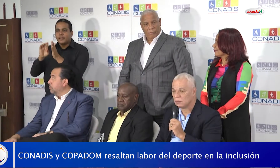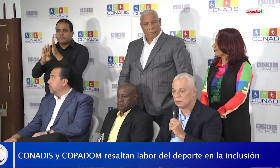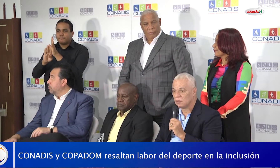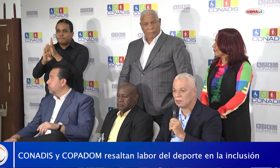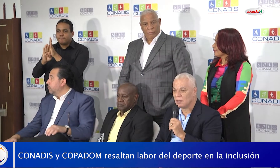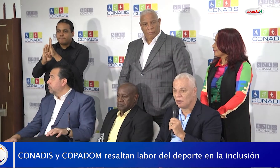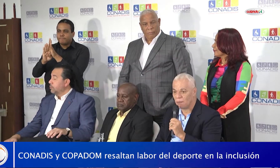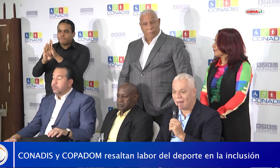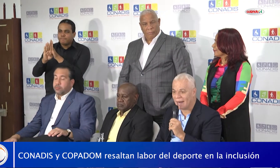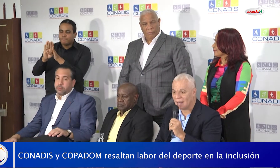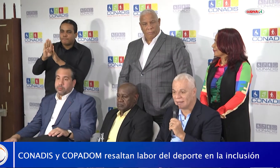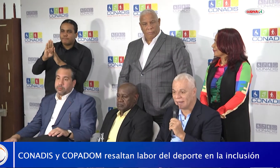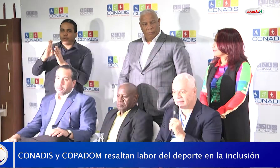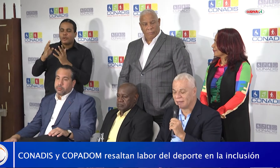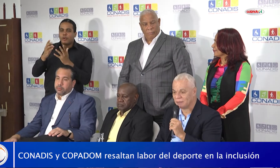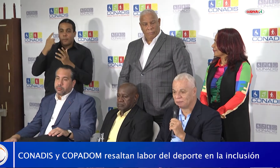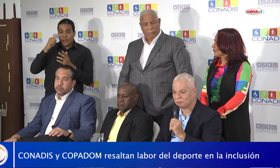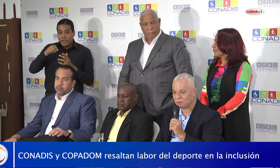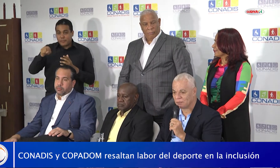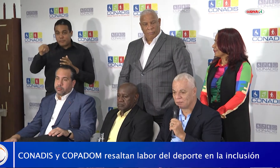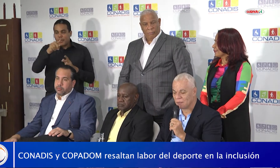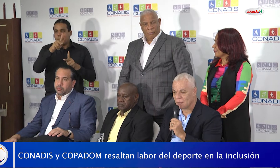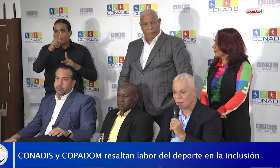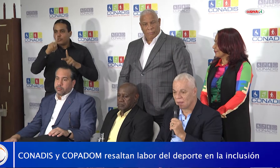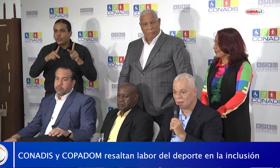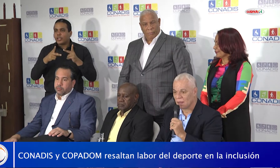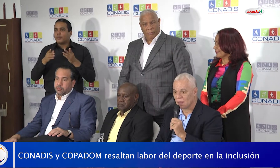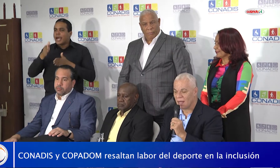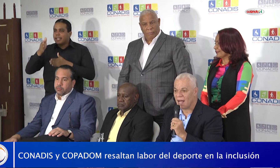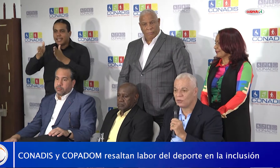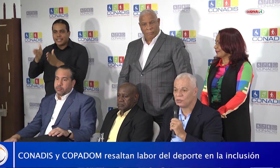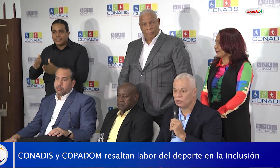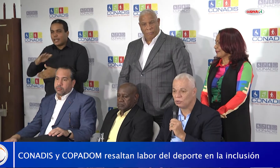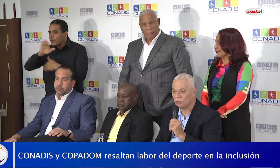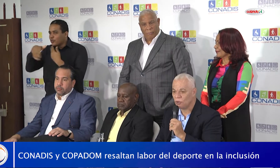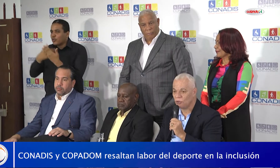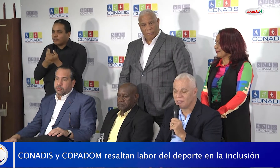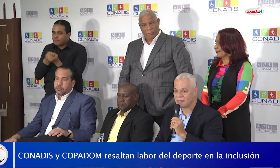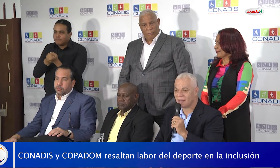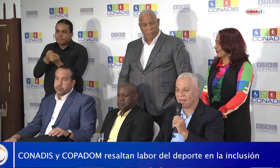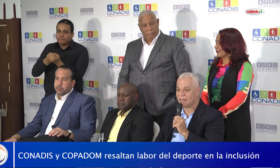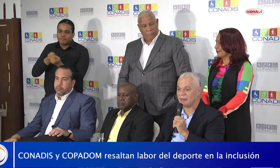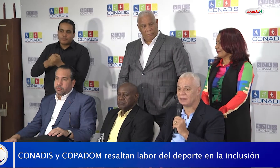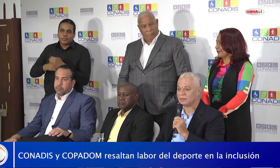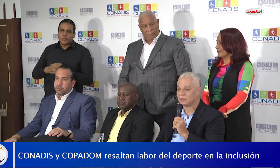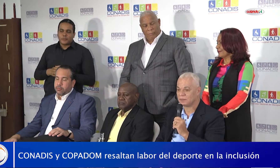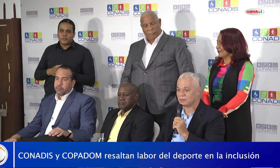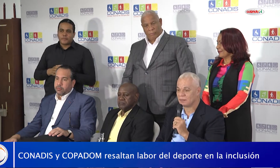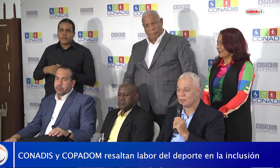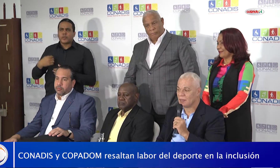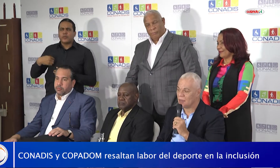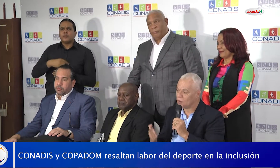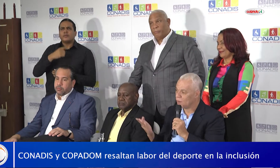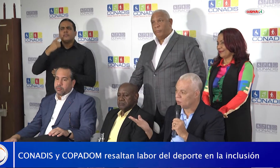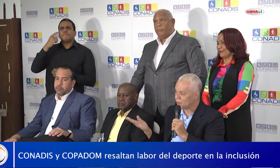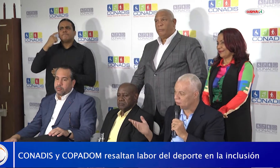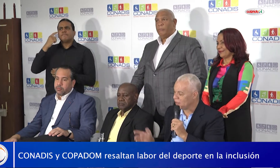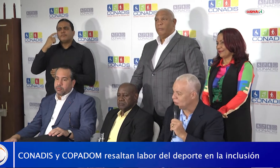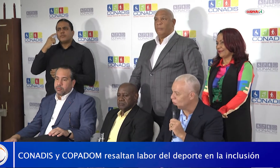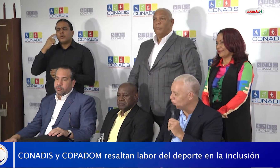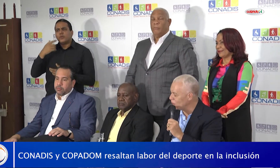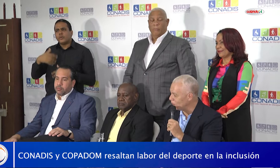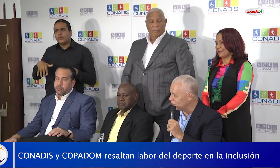de los paraatletas. A nosotros no nos extraña el